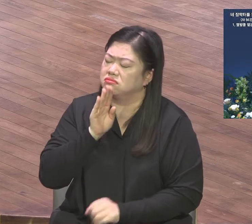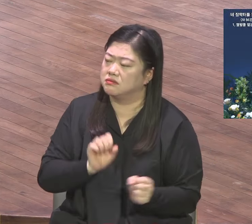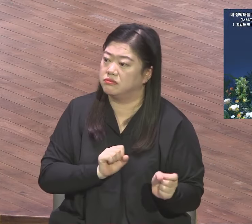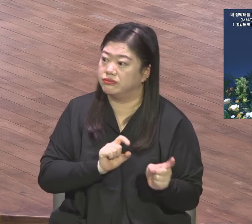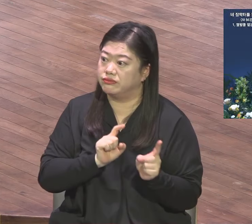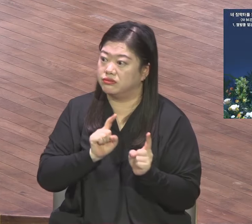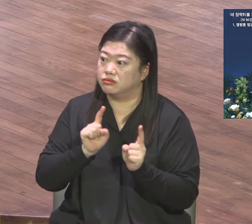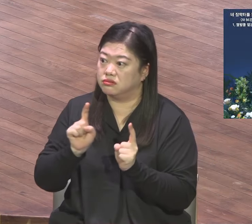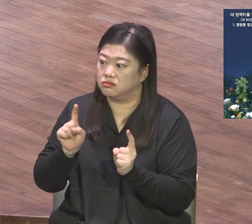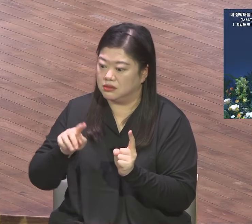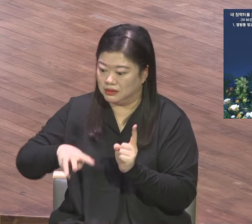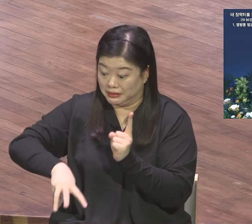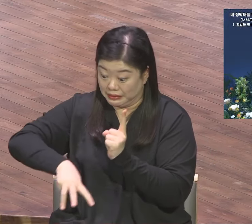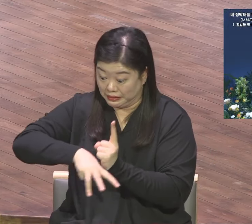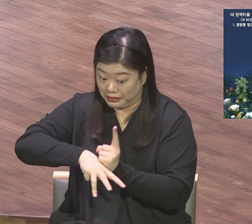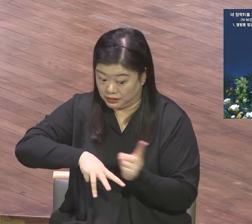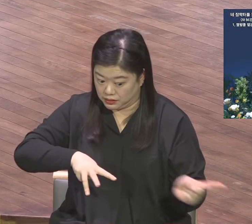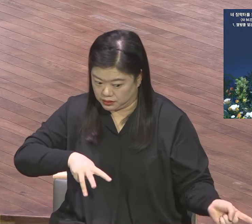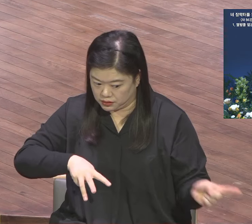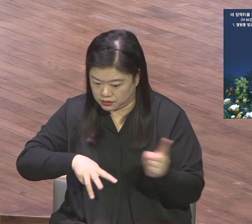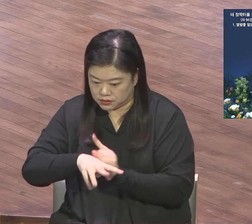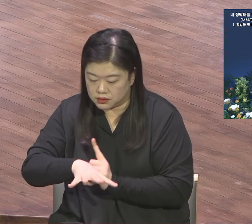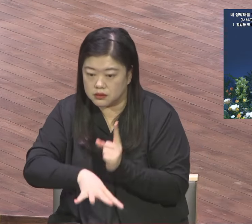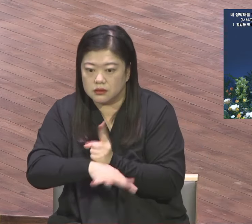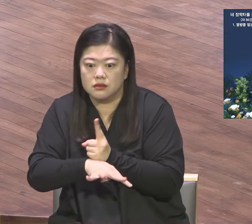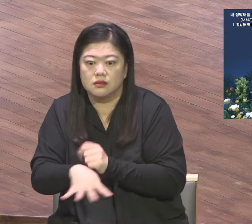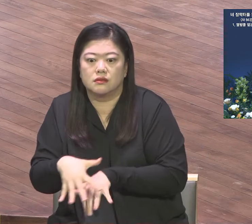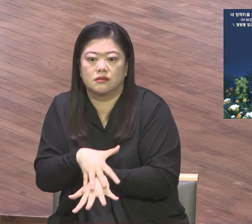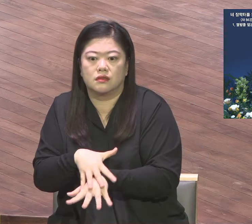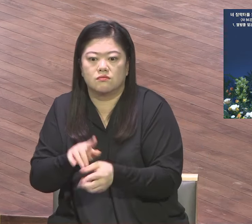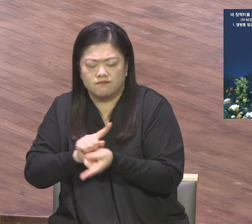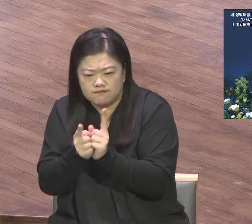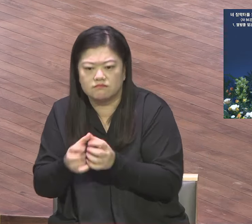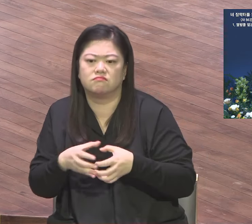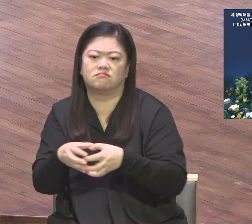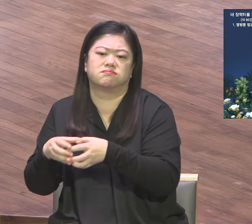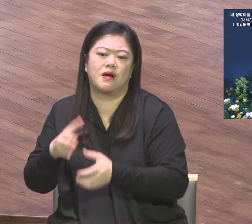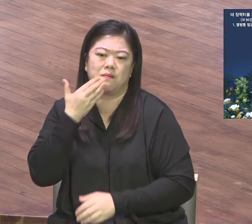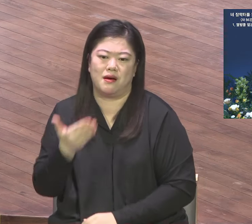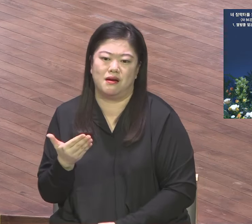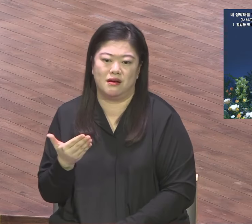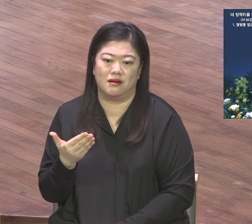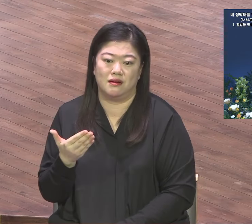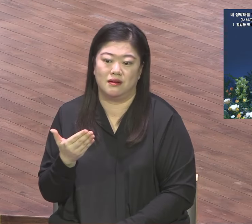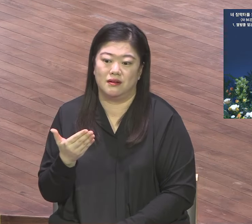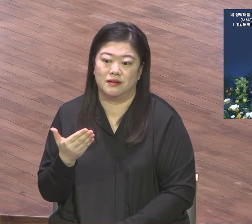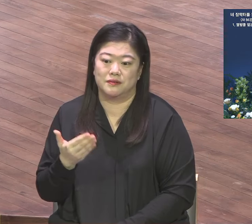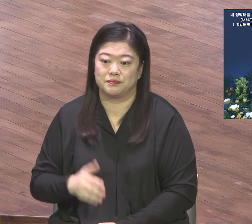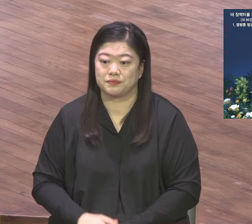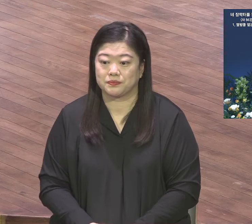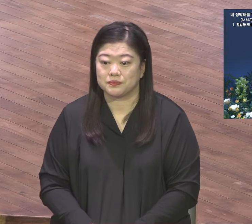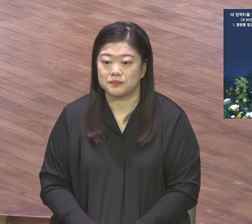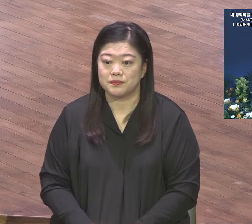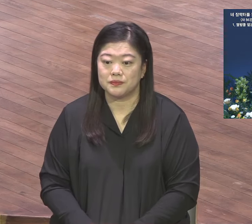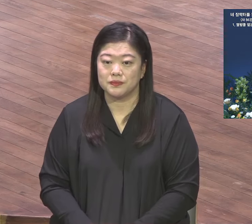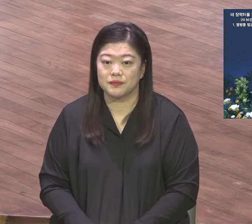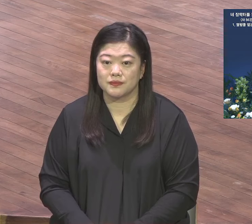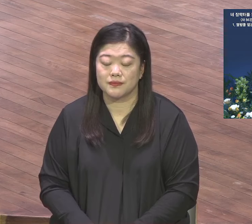키러가 주 있잖아요 그리고 2024년 각 위원회가 콜라보를 잘 이루어가지고